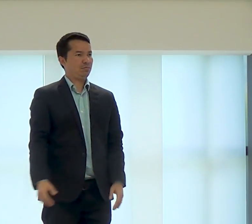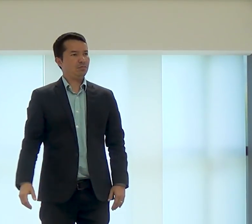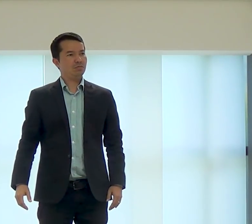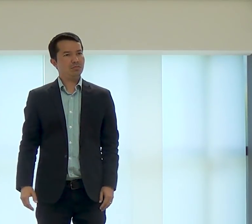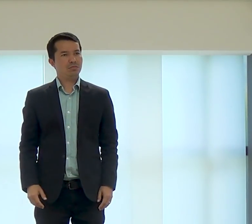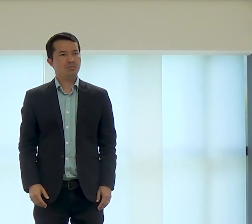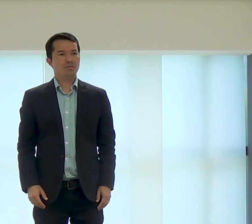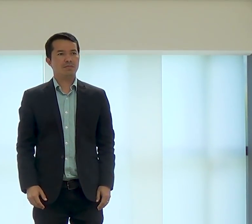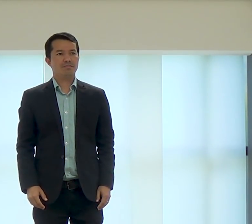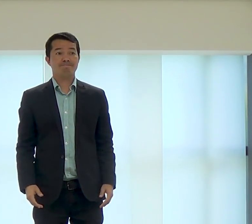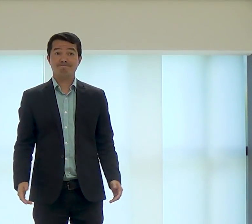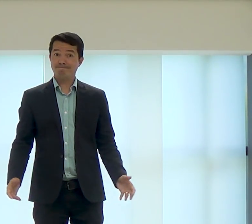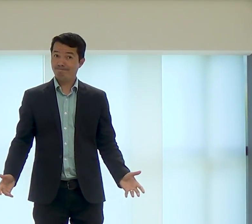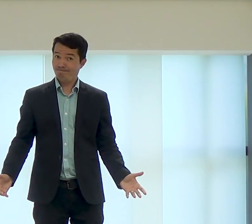o que pertence ao outro.